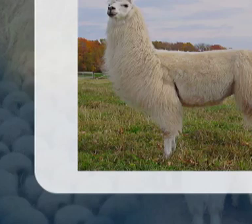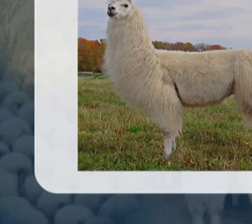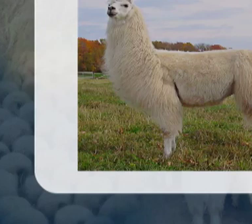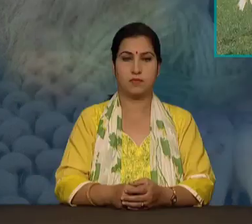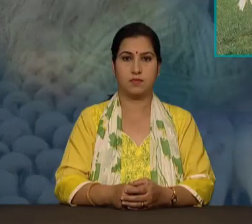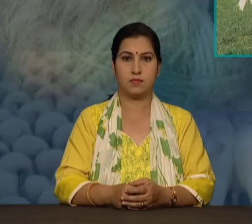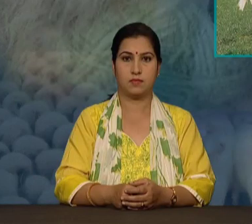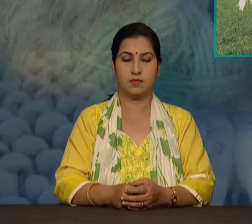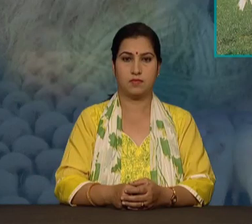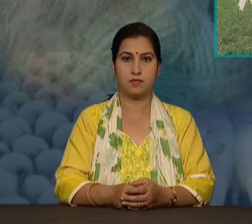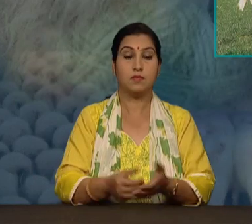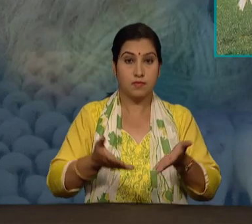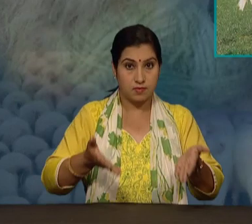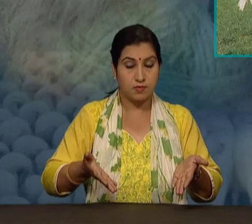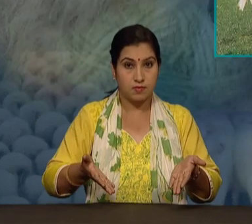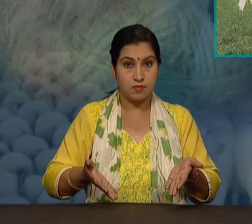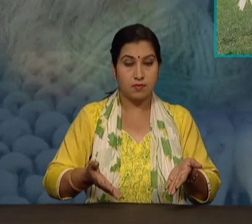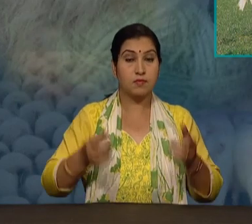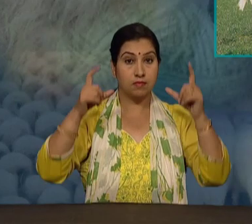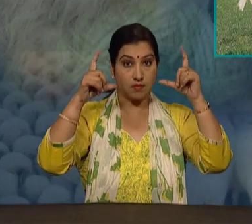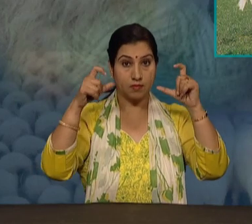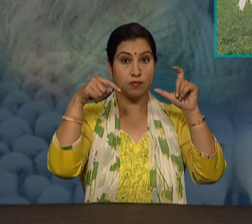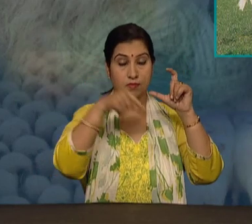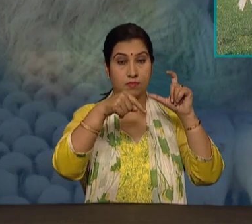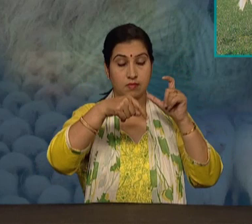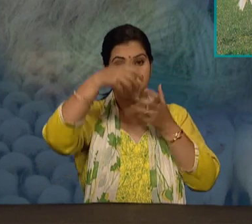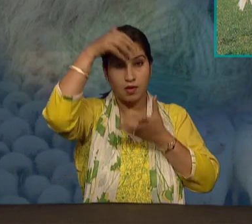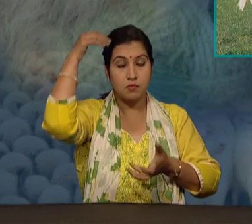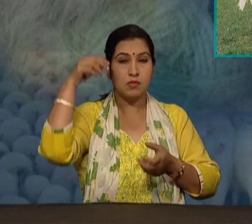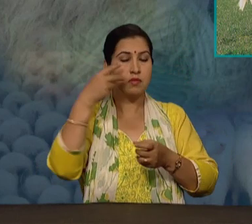अब इस चित्र के जानवरों का अवलोकन कीजिए